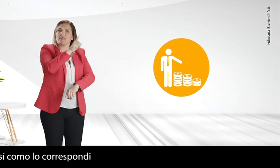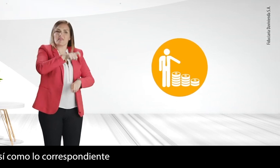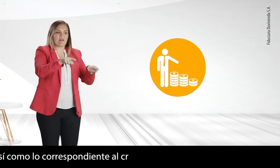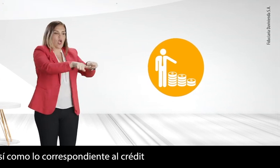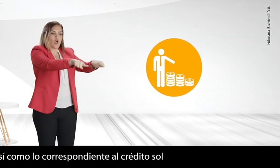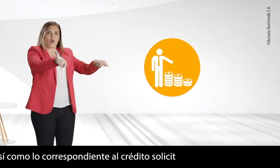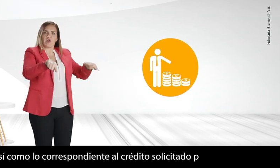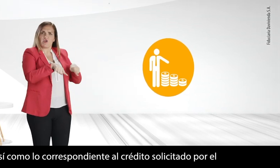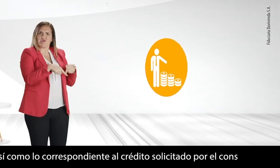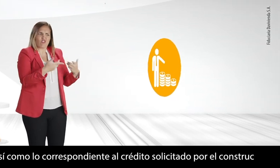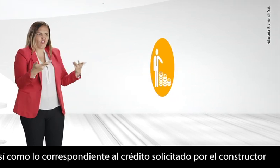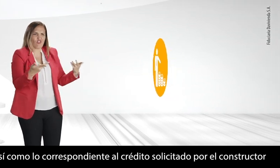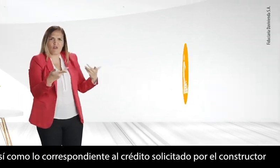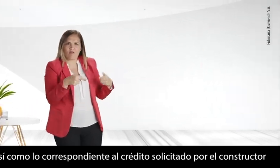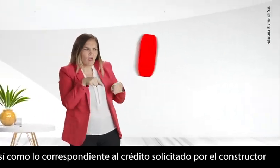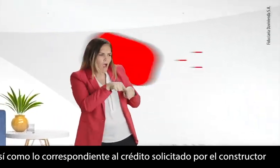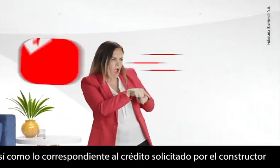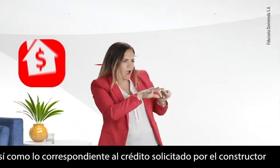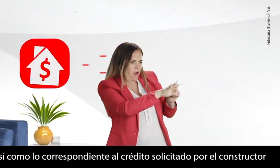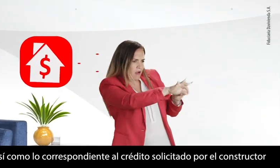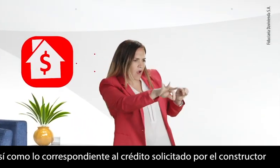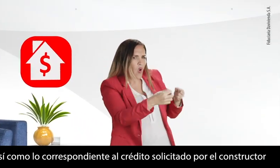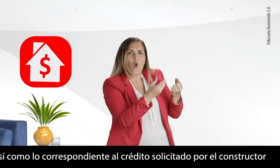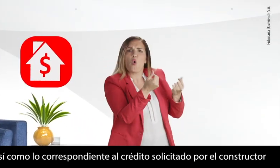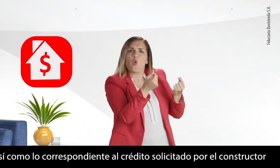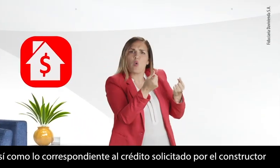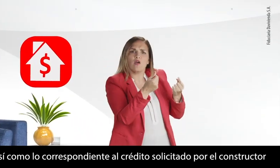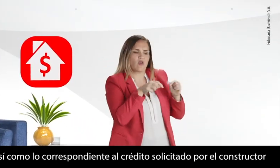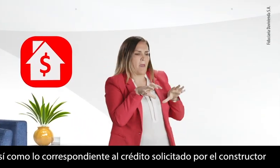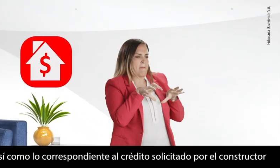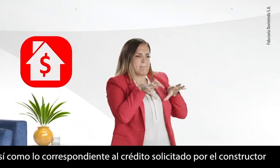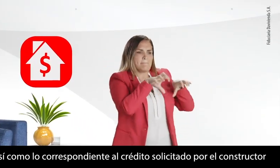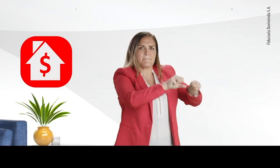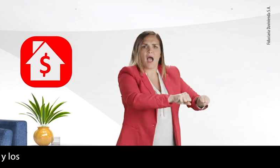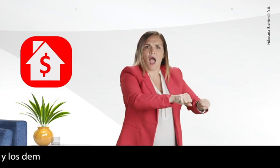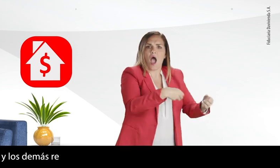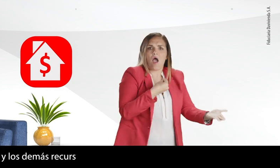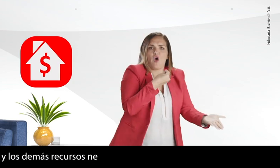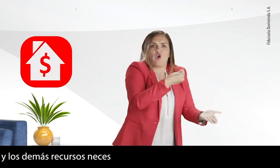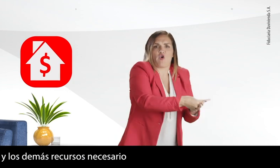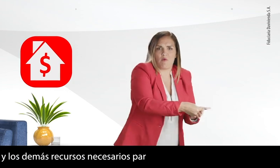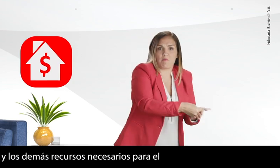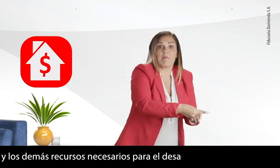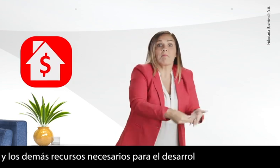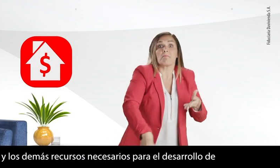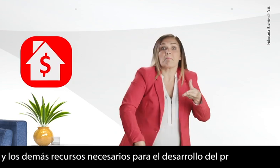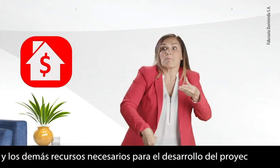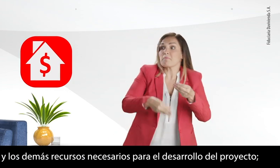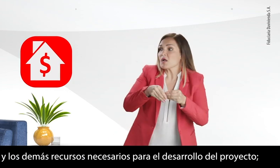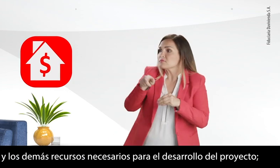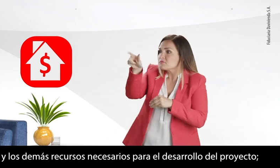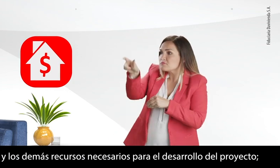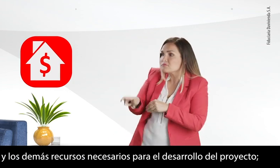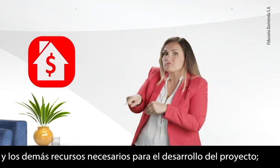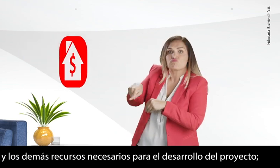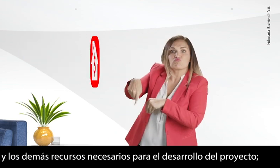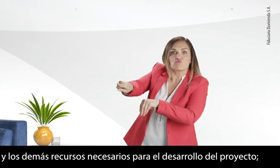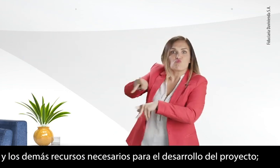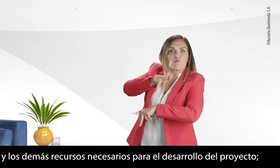como lo correspondiente al crédito solicitado por el constructor y los demás recursos necesarios para